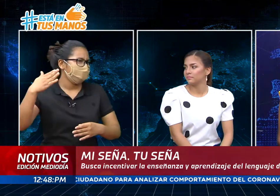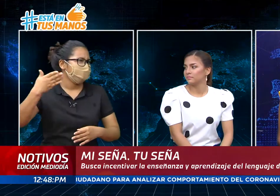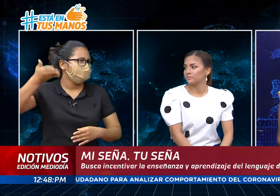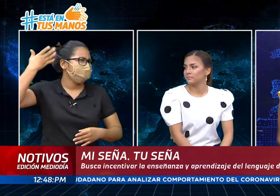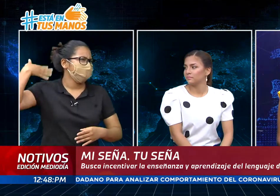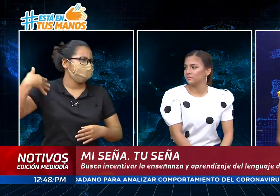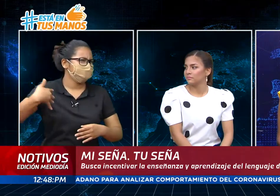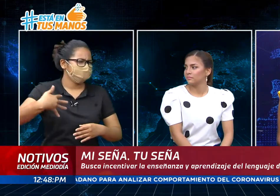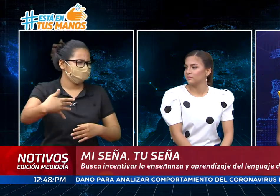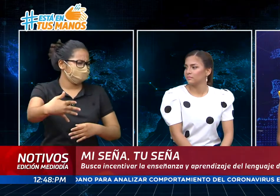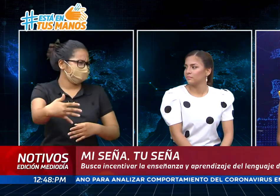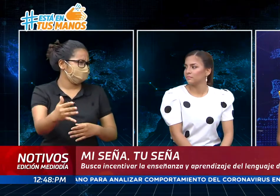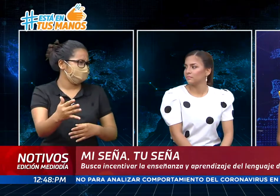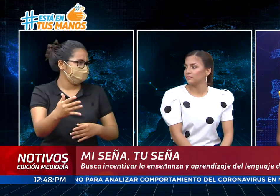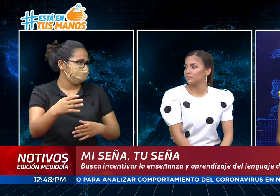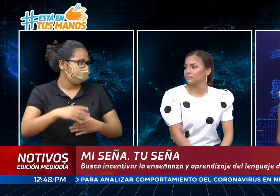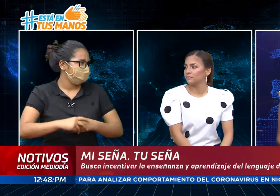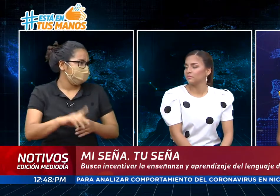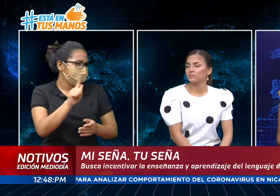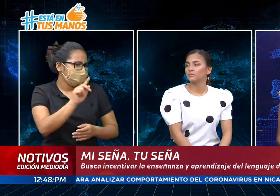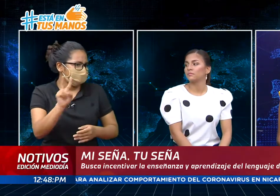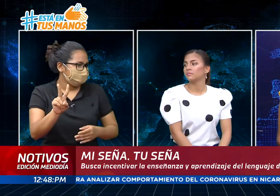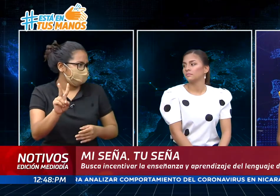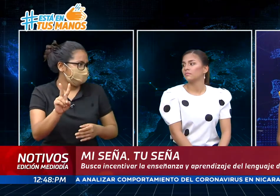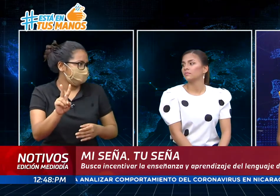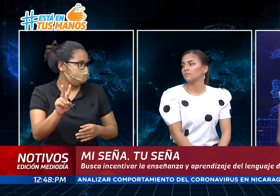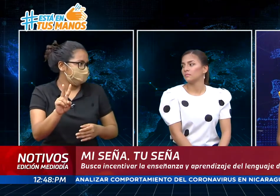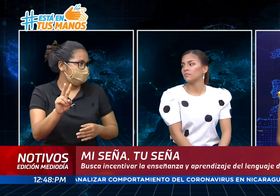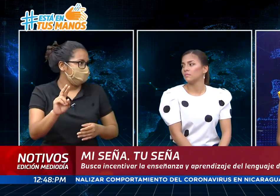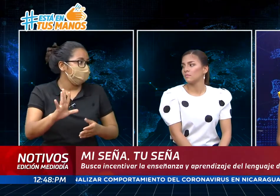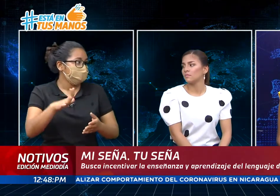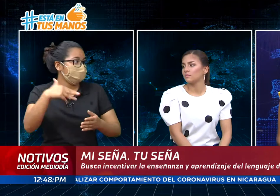implantado no solamente en Televisión Nacional, sino también en la Televisión Internacional.